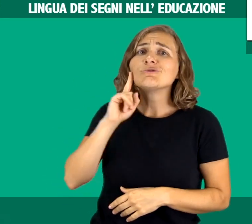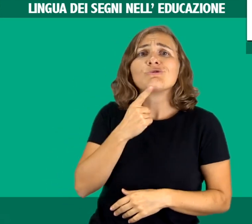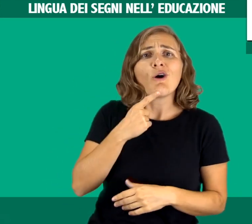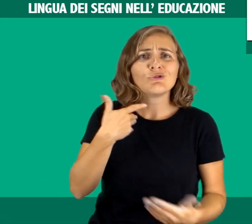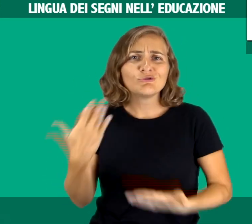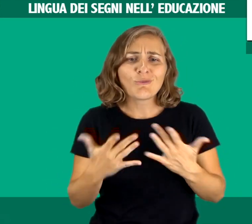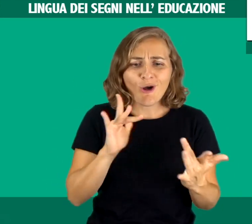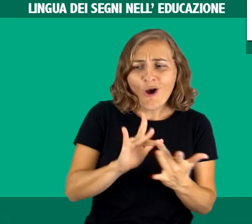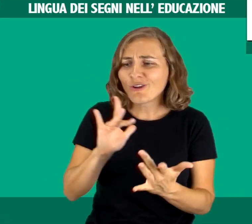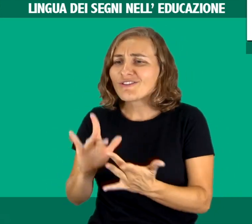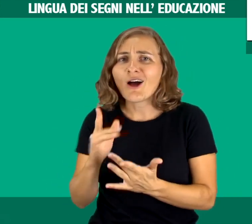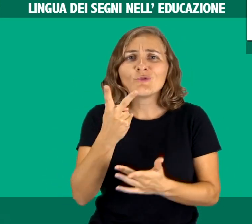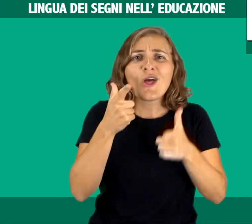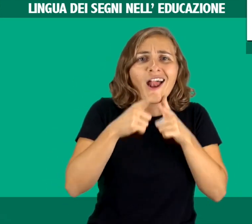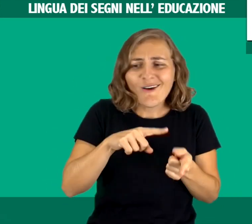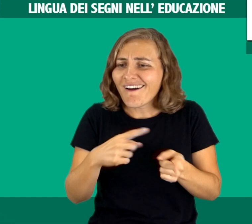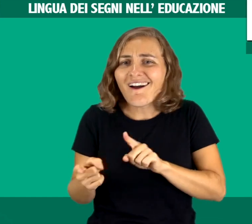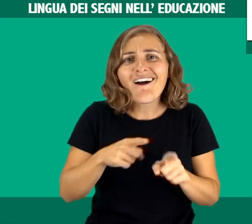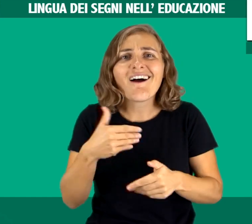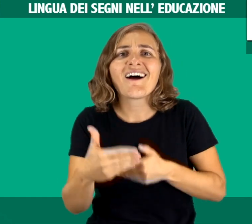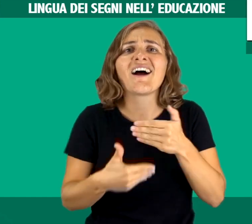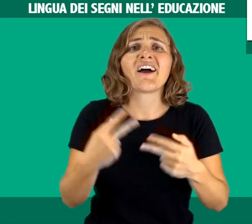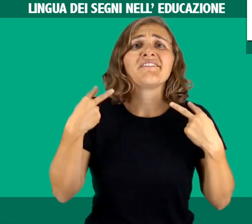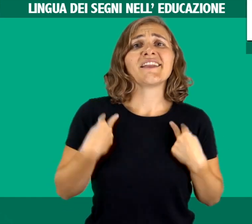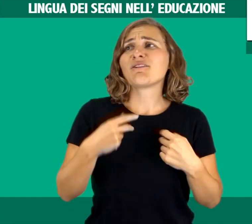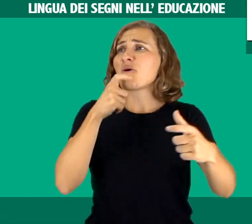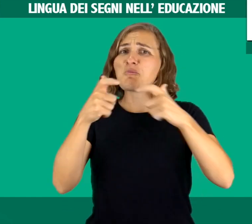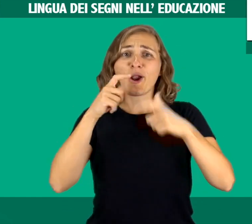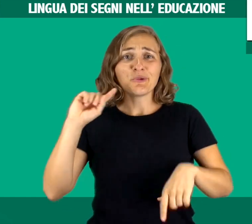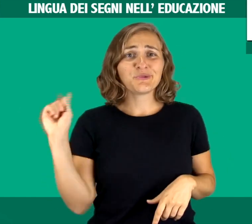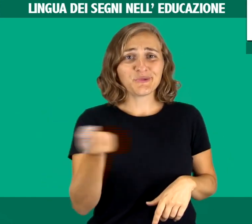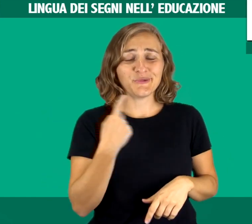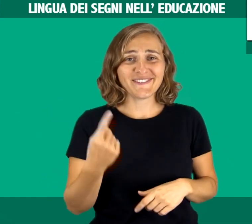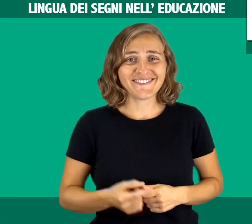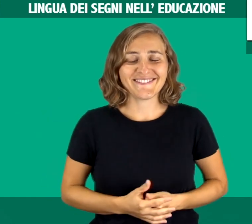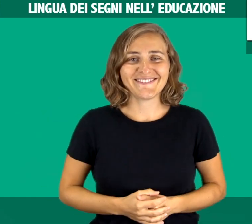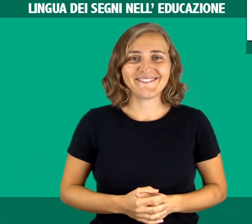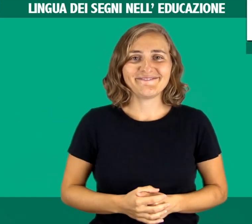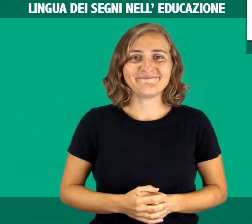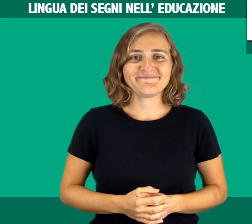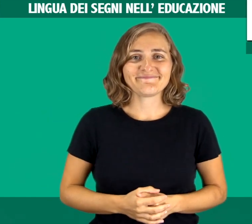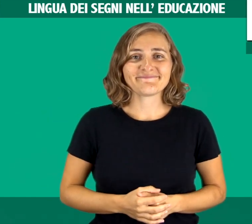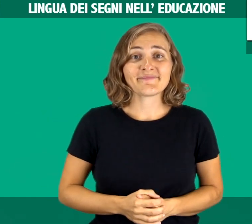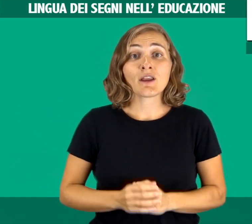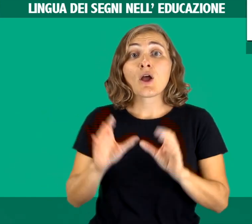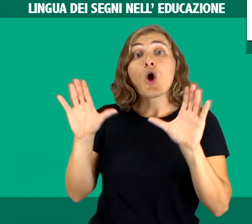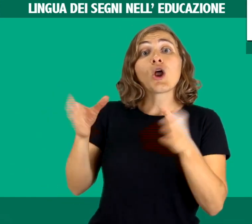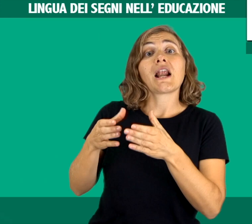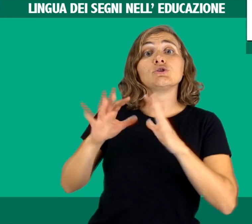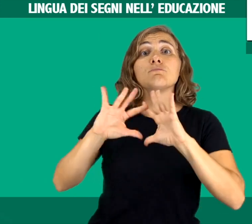bambino abbia un contatto precoce con le due lingue, così da comunicare al meglio con tutti coloro che fanno parte della sua vita.